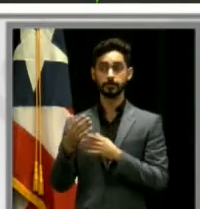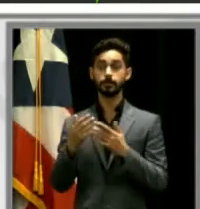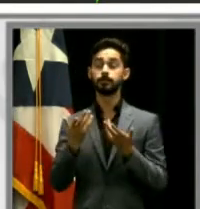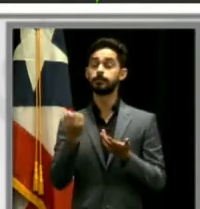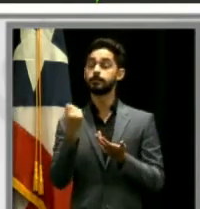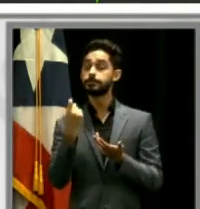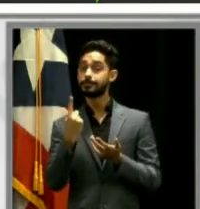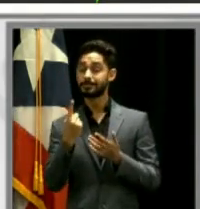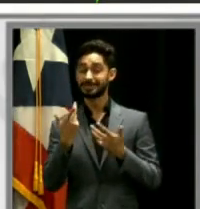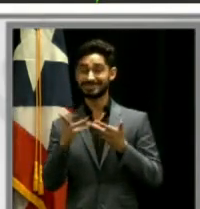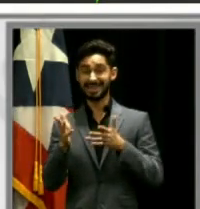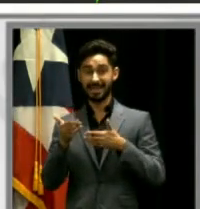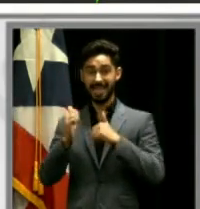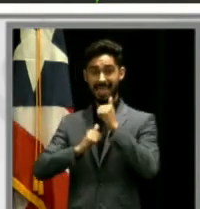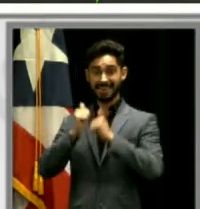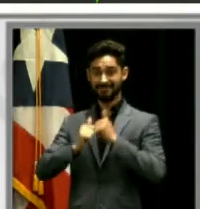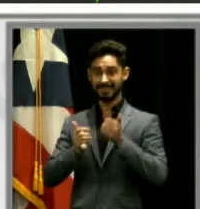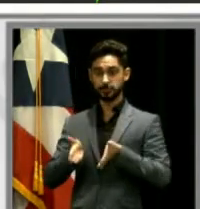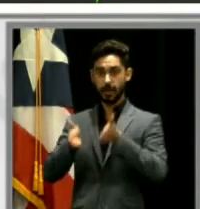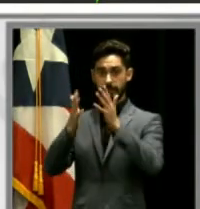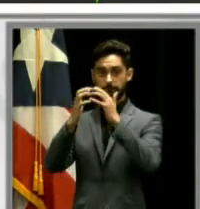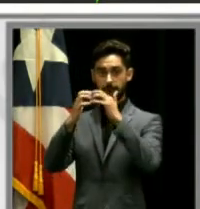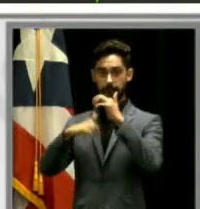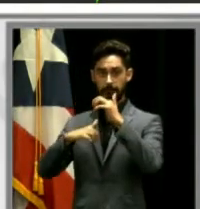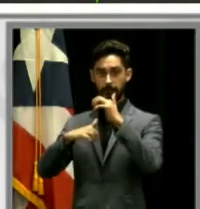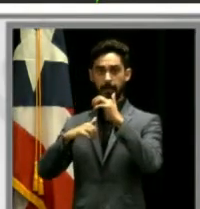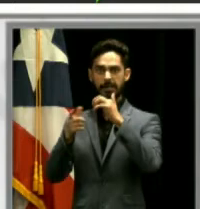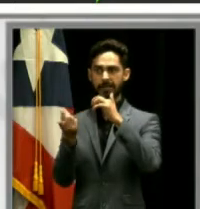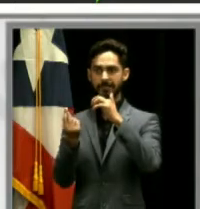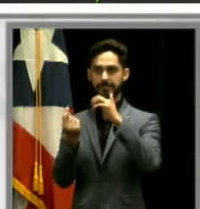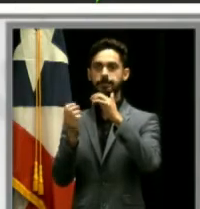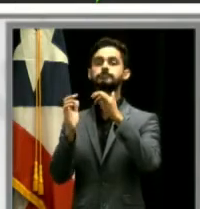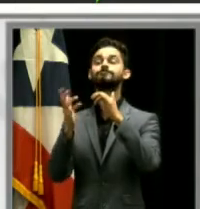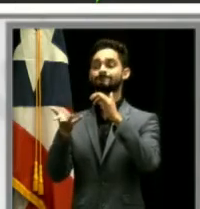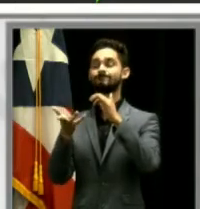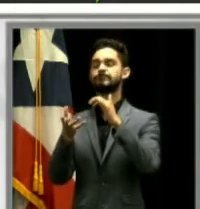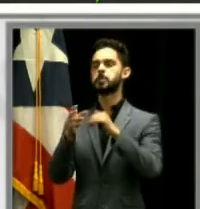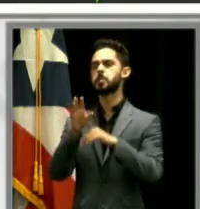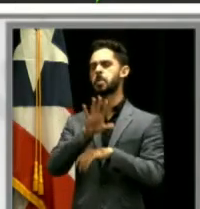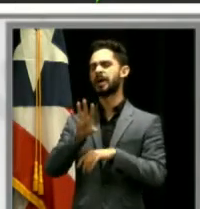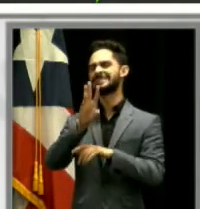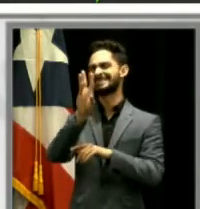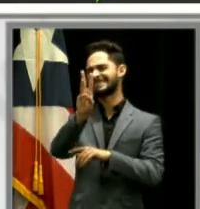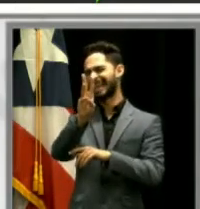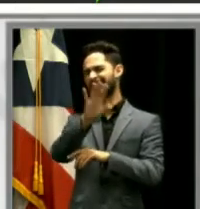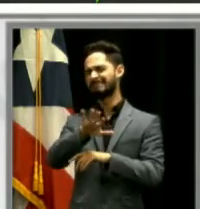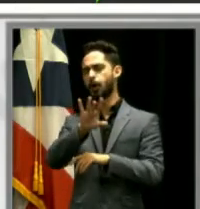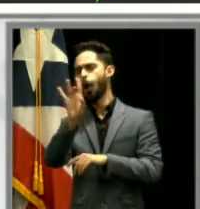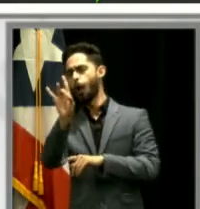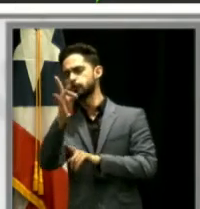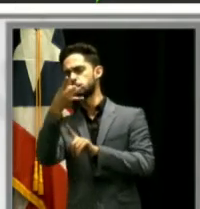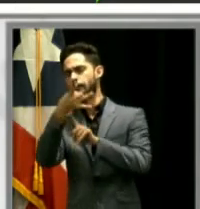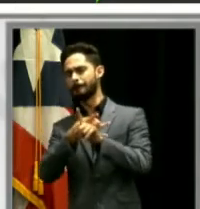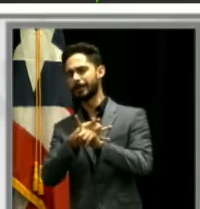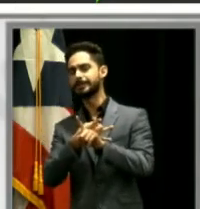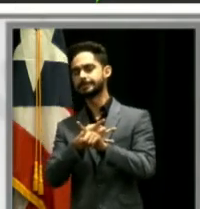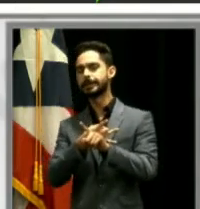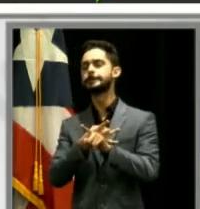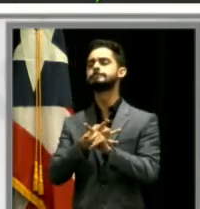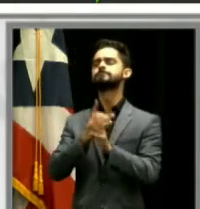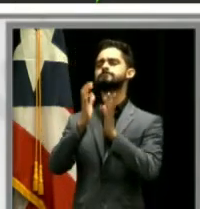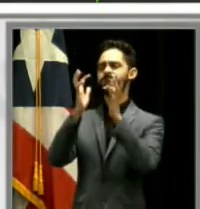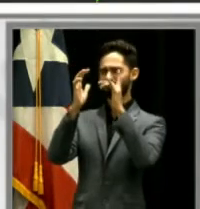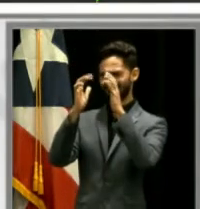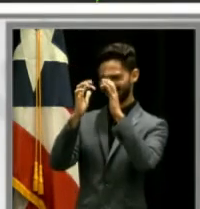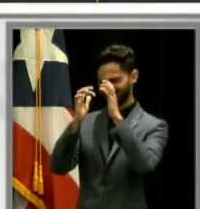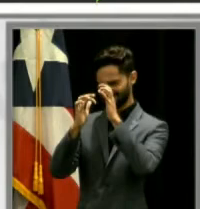estructura existente, estamos hablando que va a tomar entre 6 a 8 meses, en donde se va a estar realizando permisos, todos los